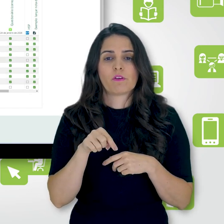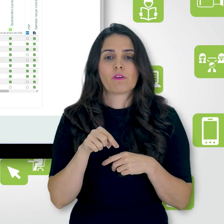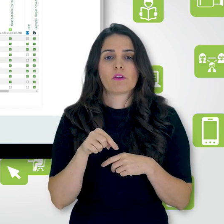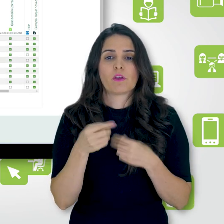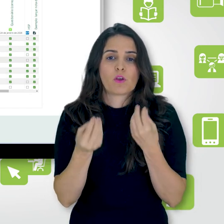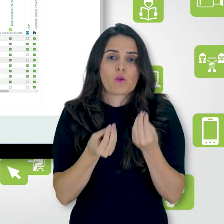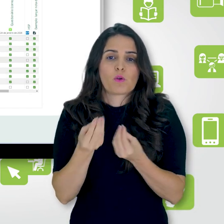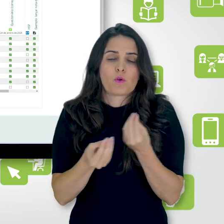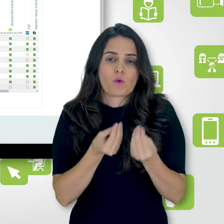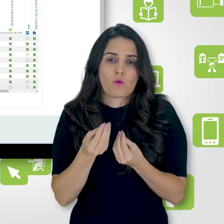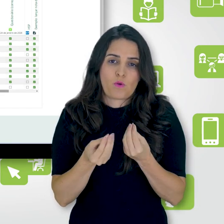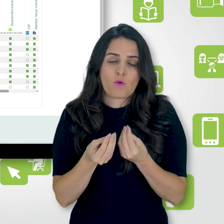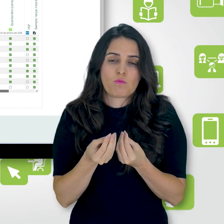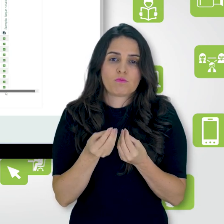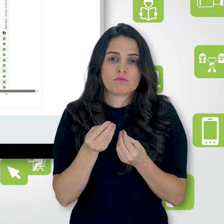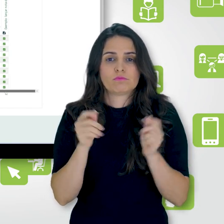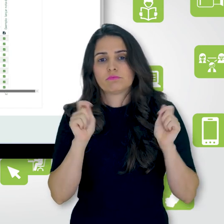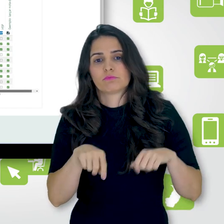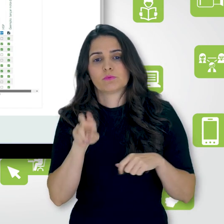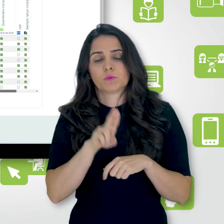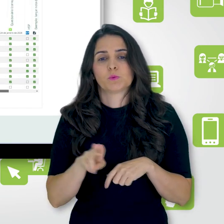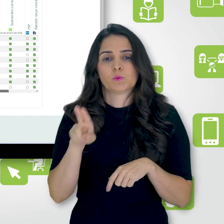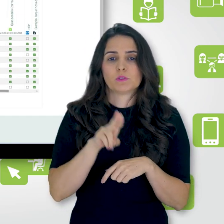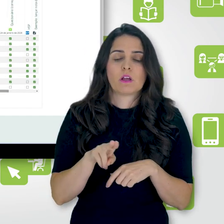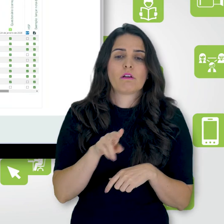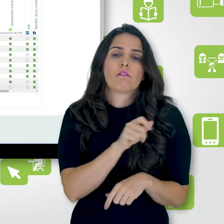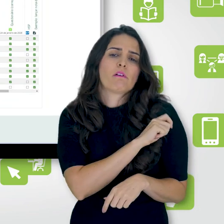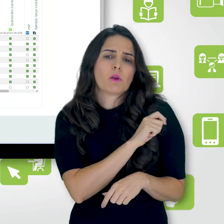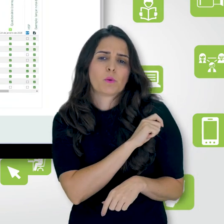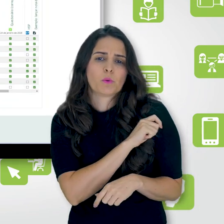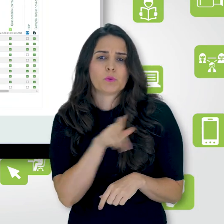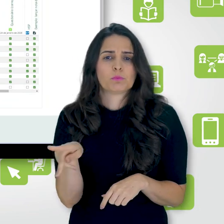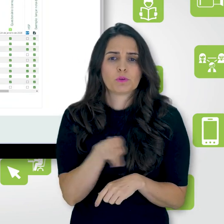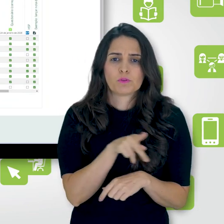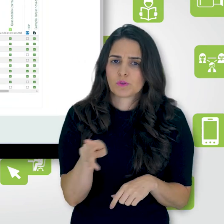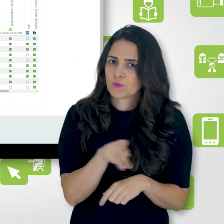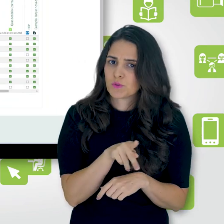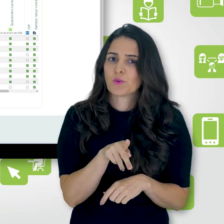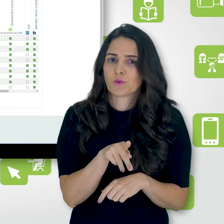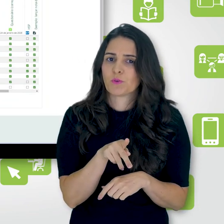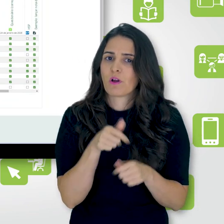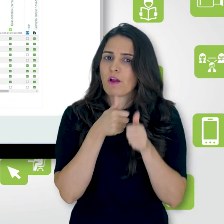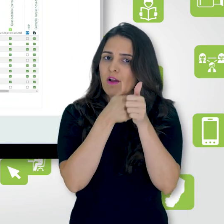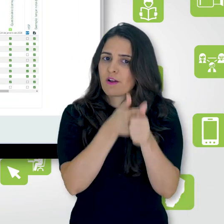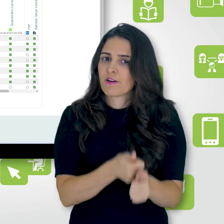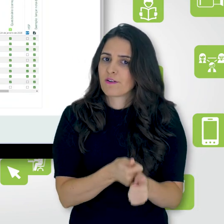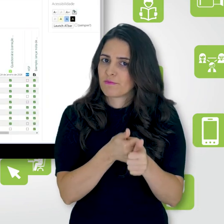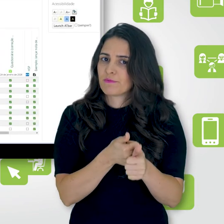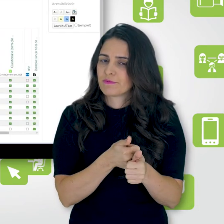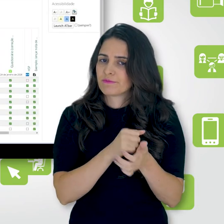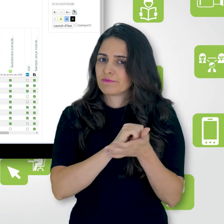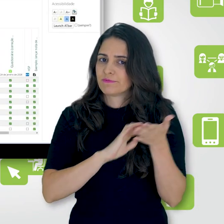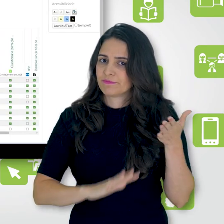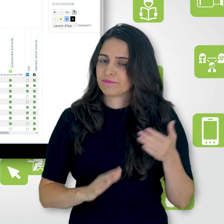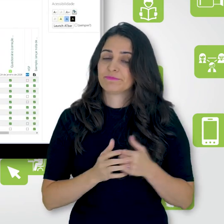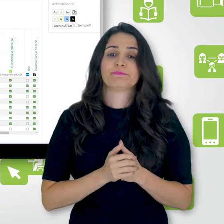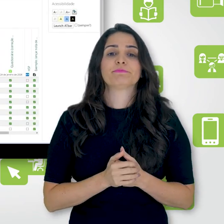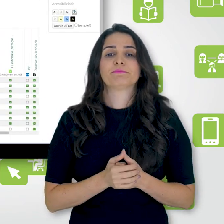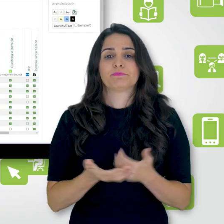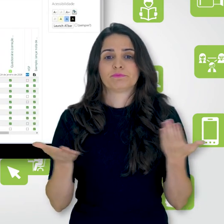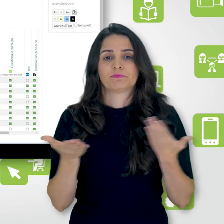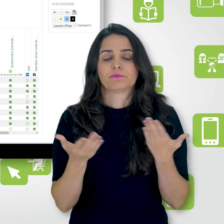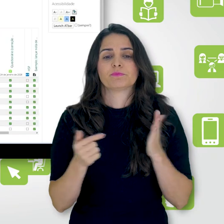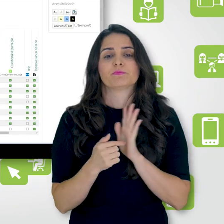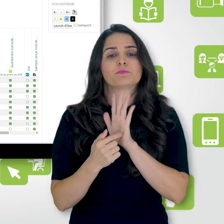exemplo de como é útil tanto para alunos quanto para professores esse acompanhamento. E agora,